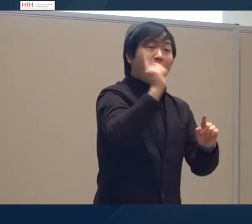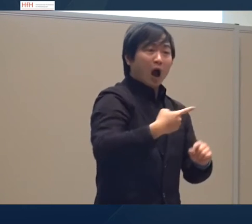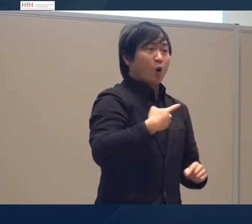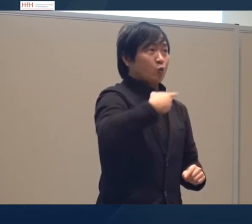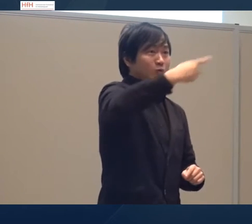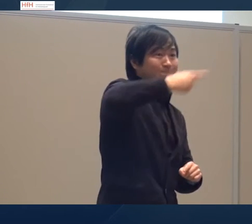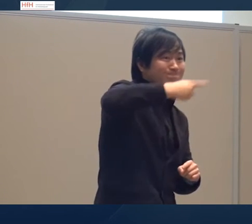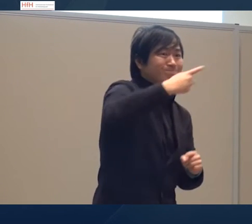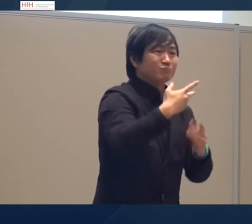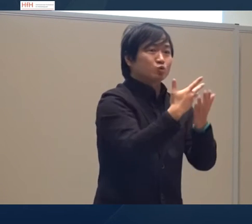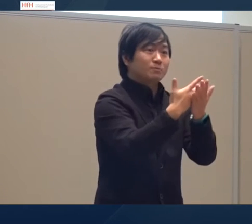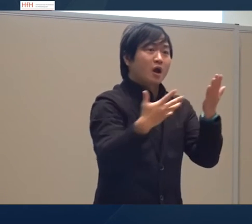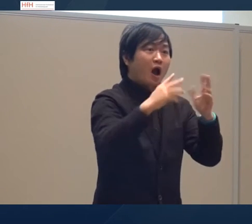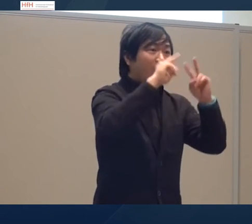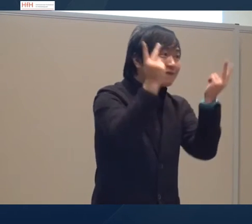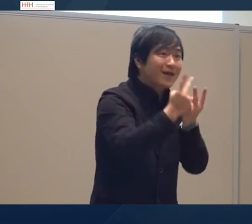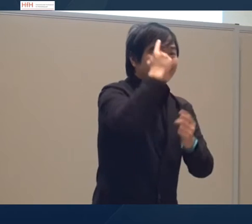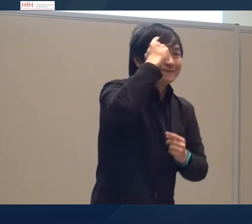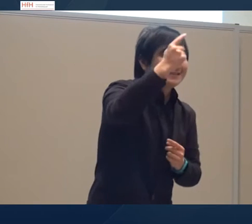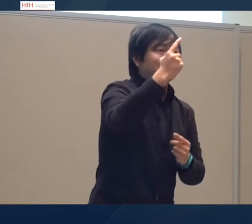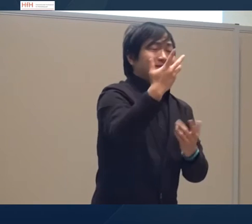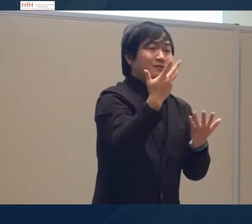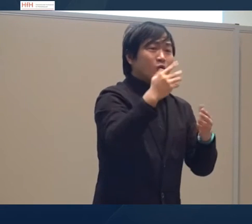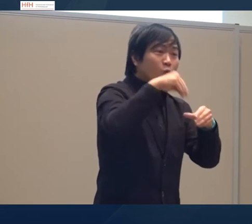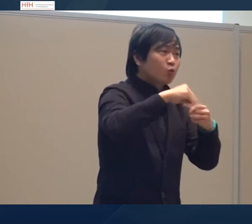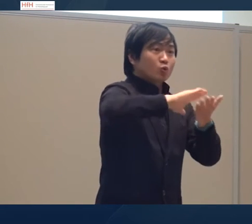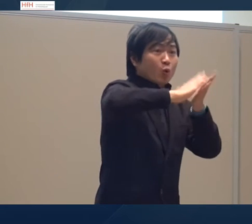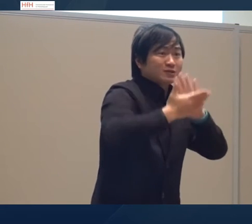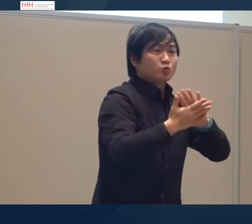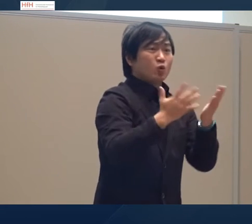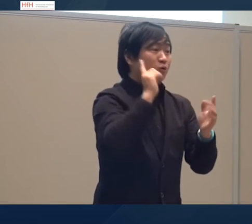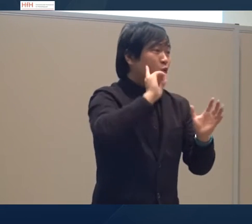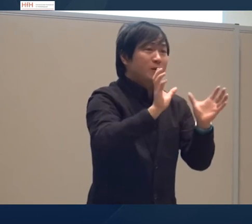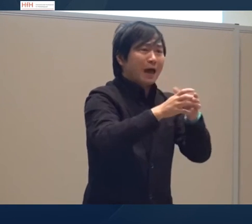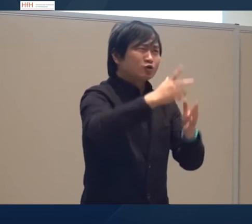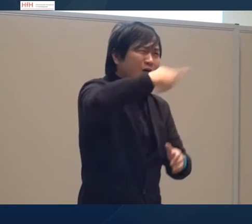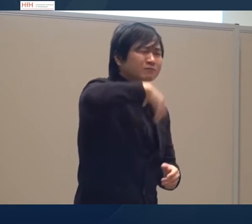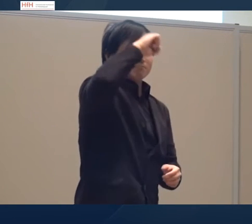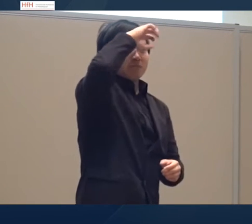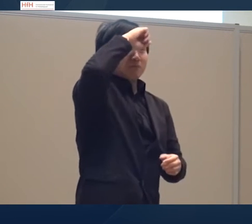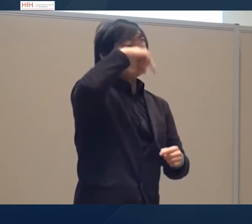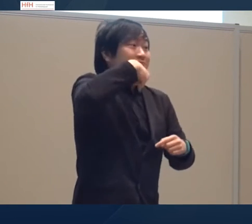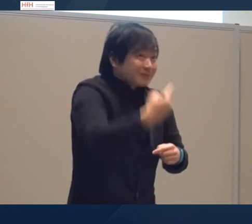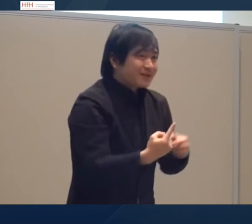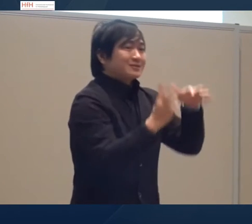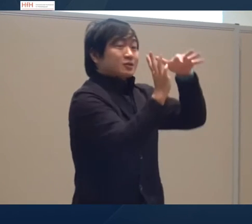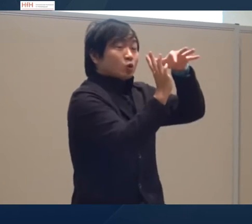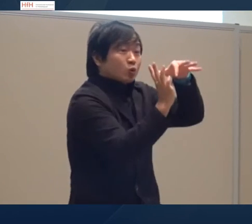Auch braucht es für den Rezipienten, für den Produktenten braucht es Weltwissen, es braucht Wissen über die Konventionen.